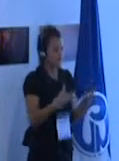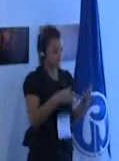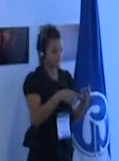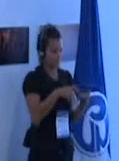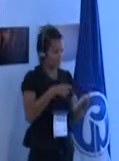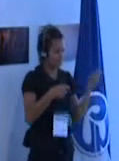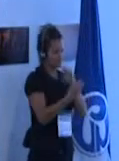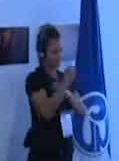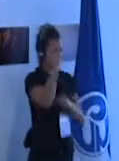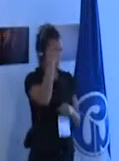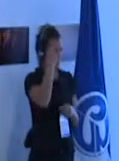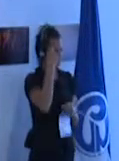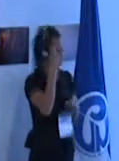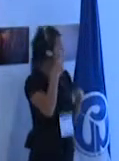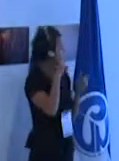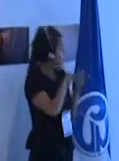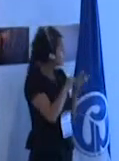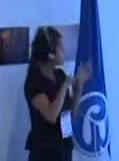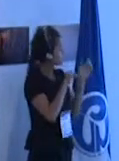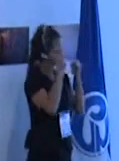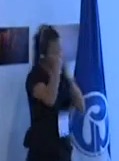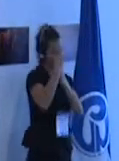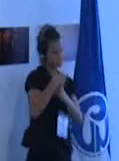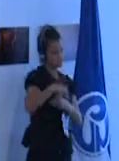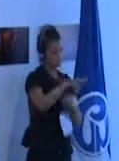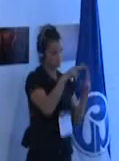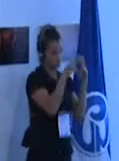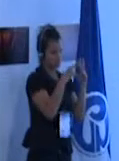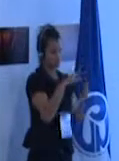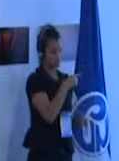entonces los principios los conocen